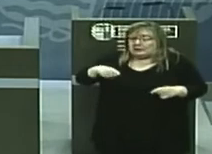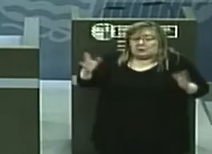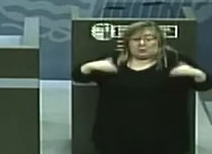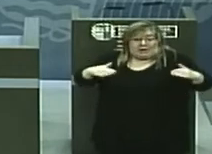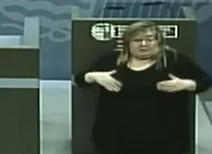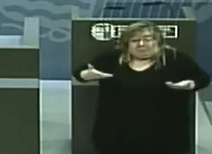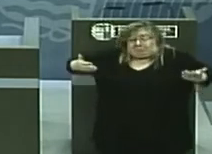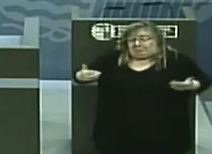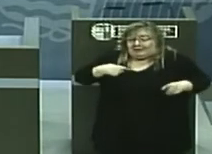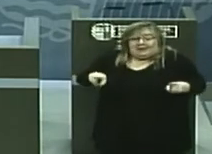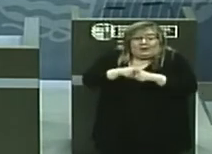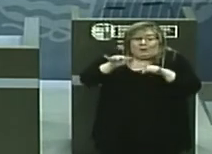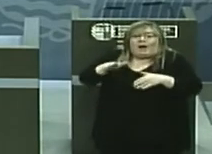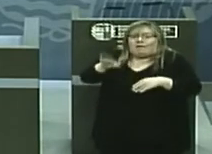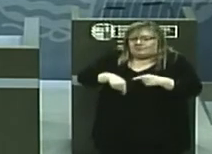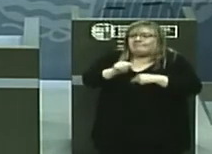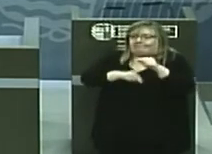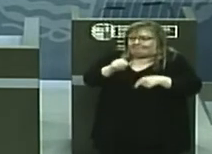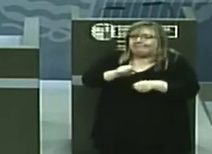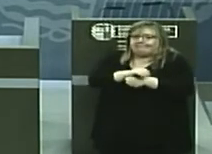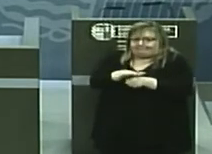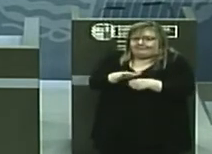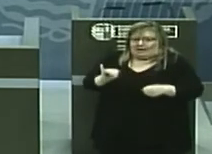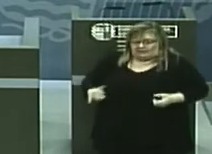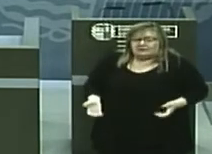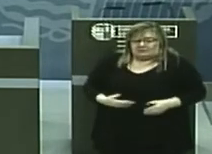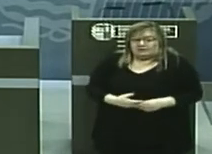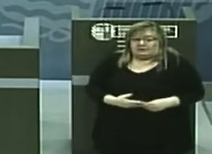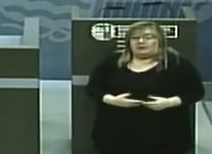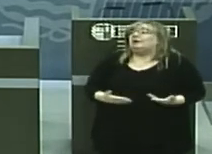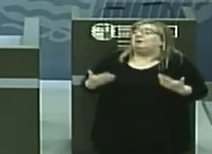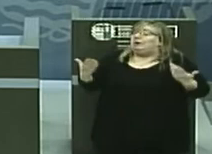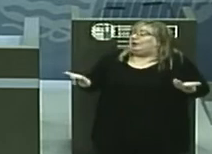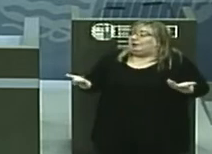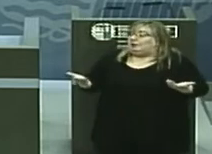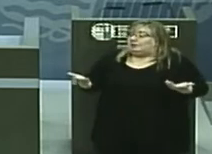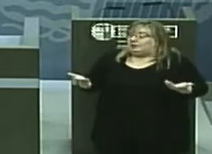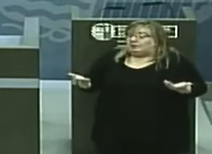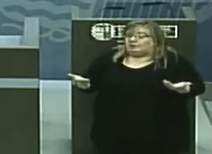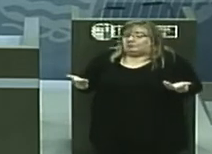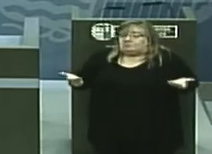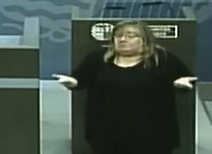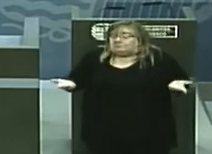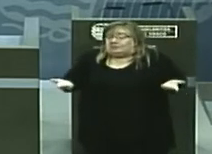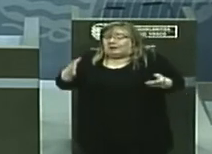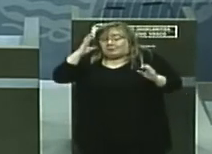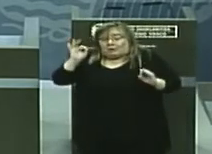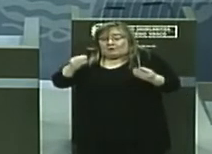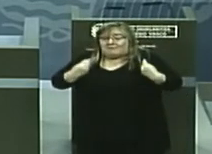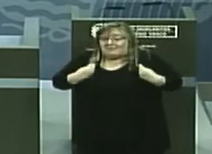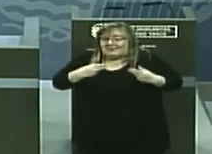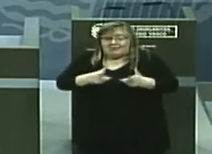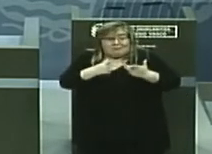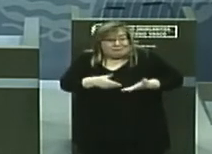y ha habido contagios. Pero bueno, le quiero decir que lo que es en un ámbito